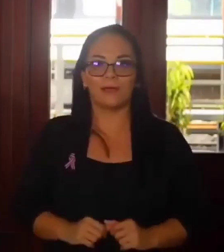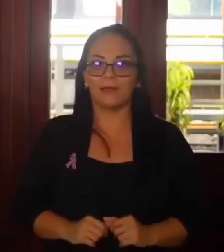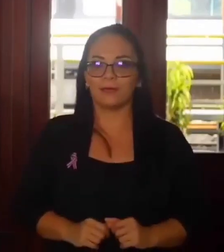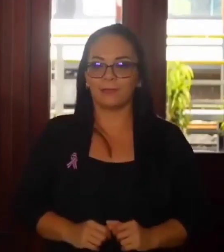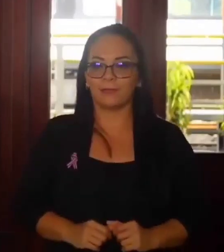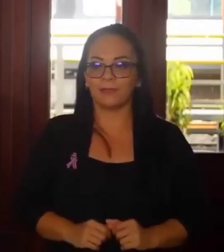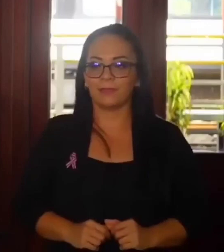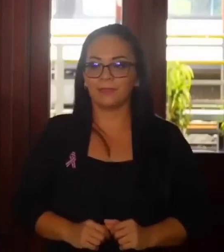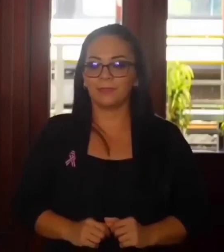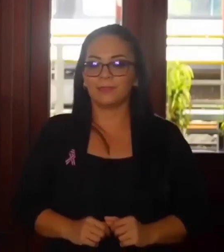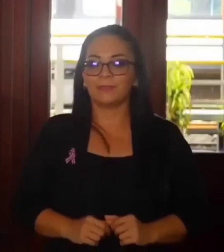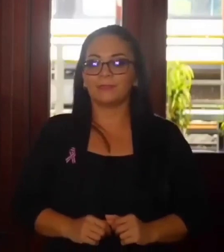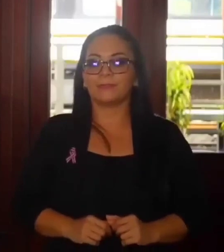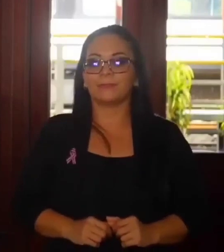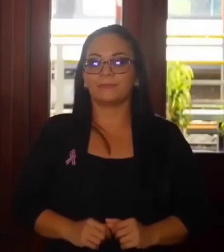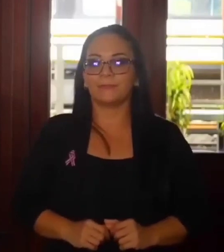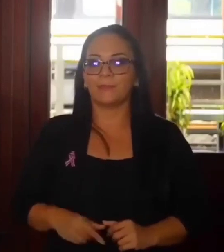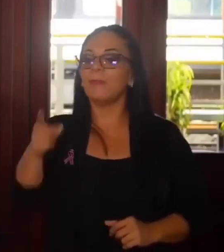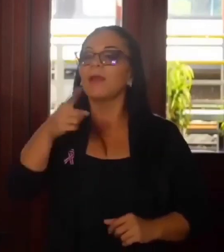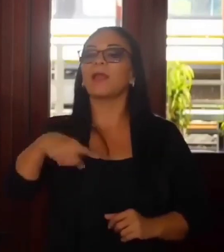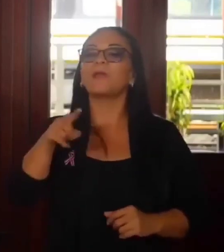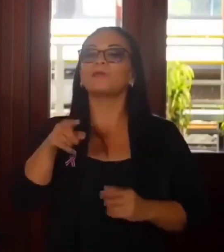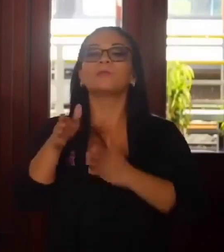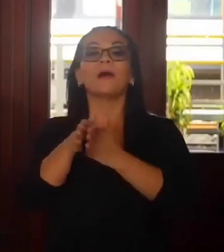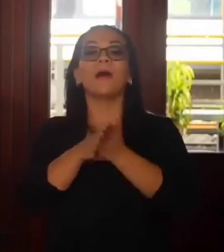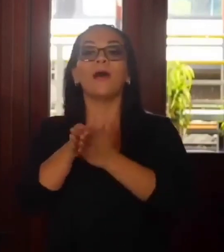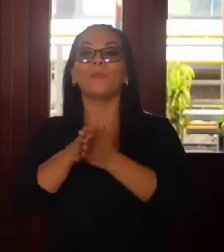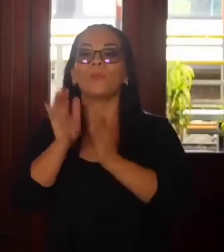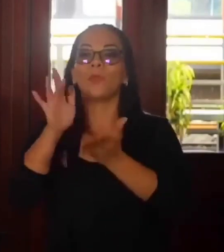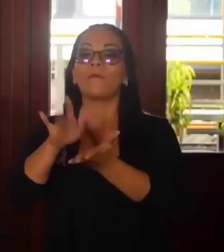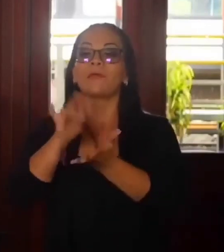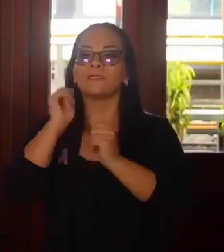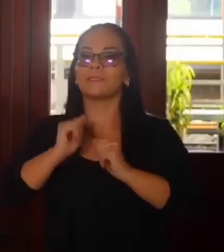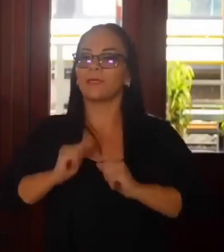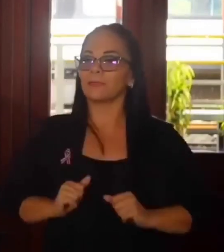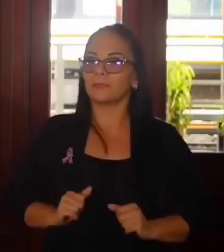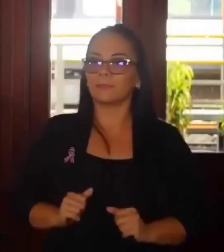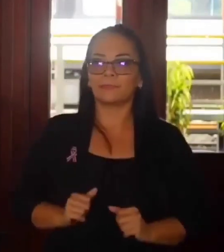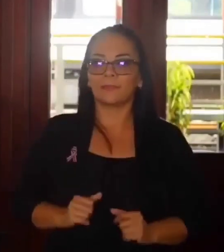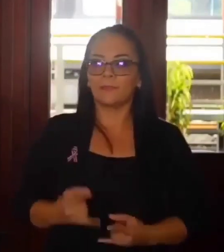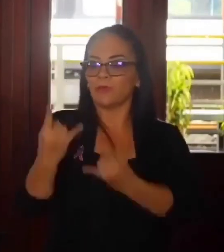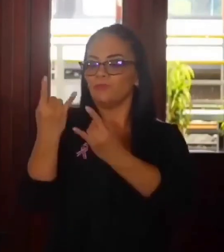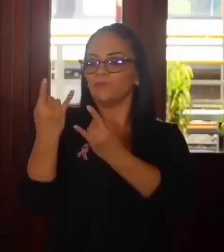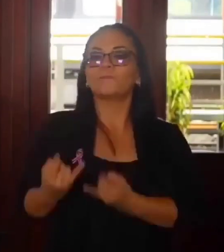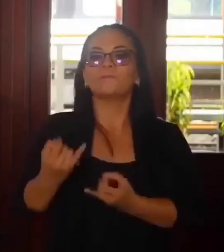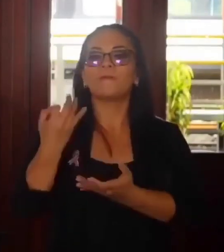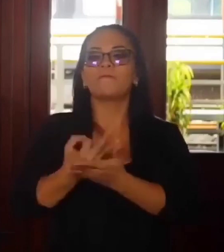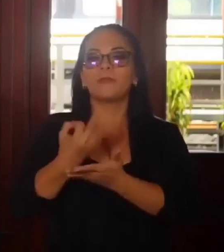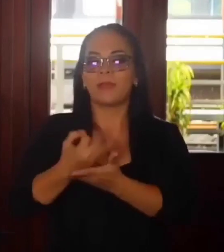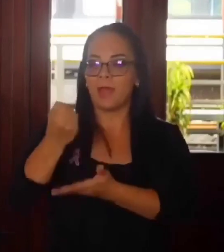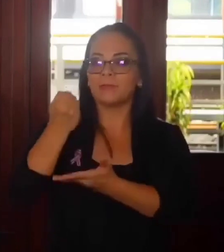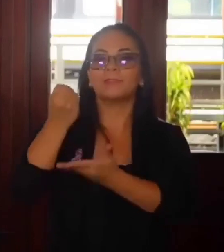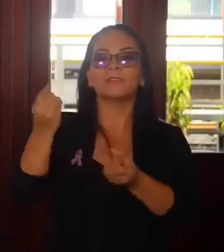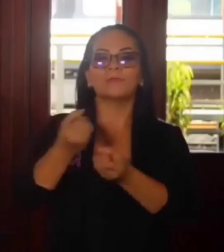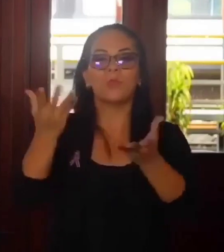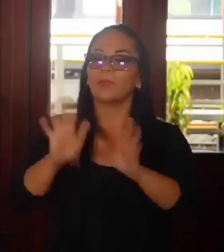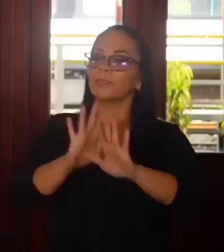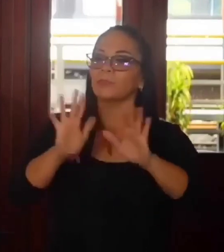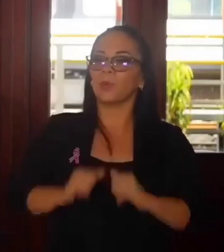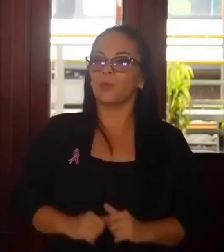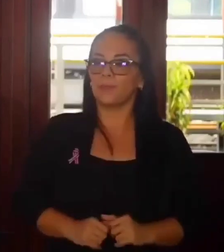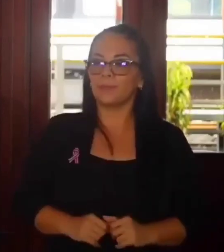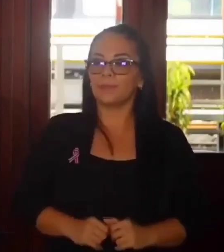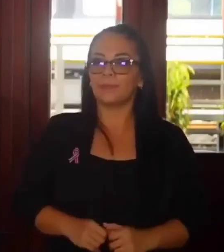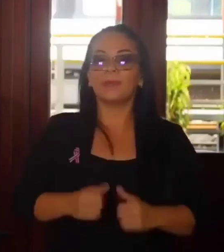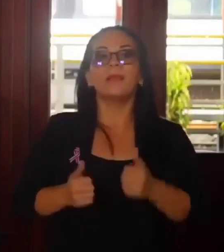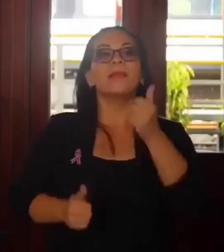para que chupen parasitariamente las finanzas públicas. La enorme mayoría